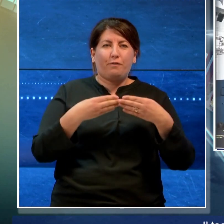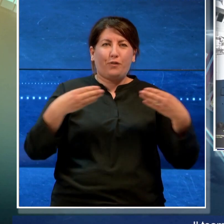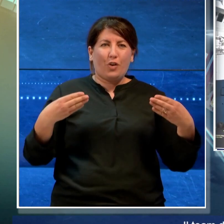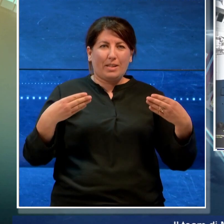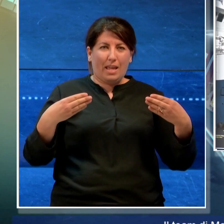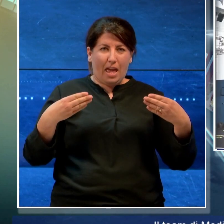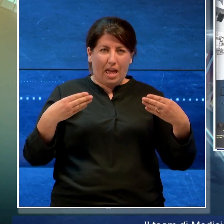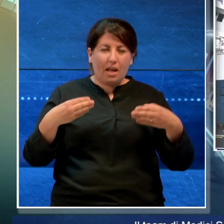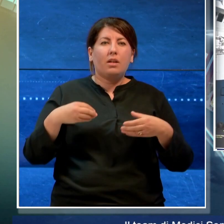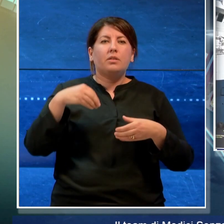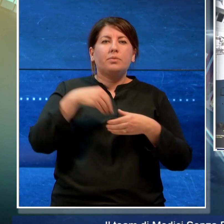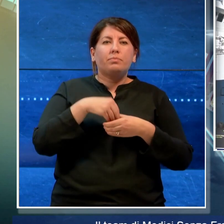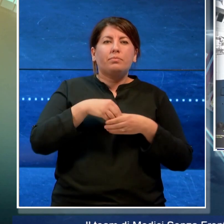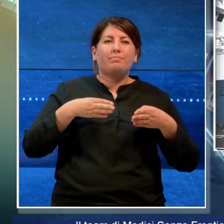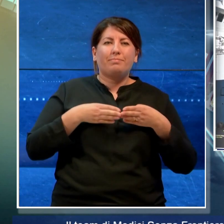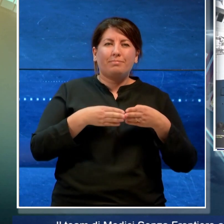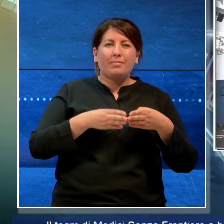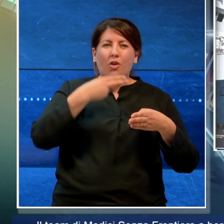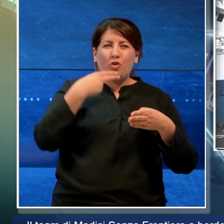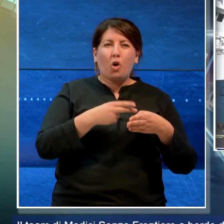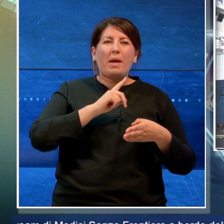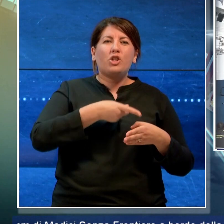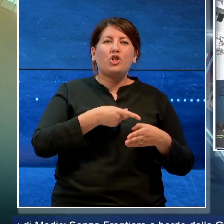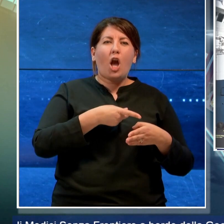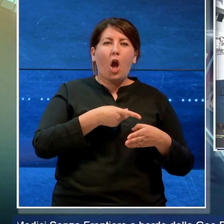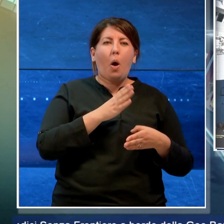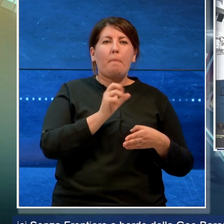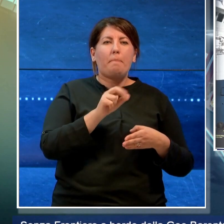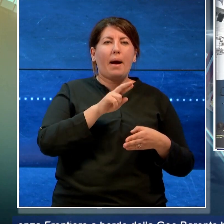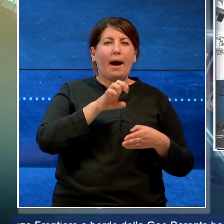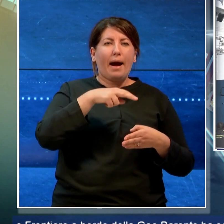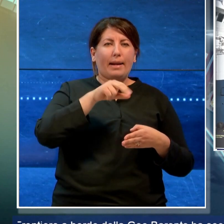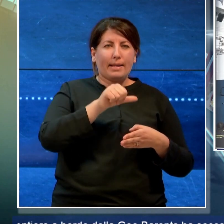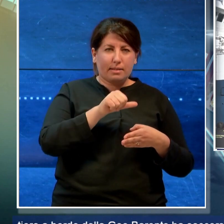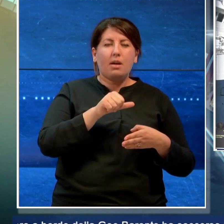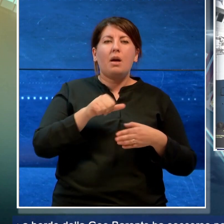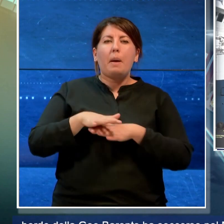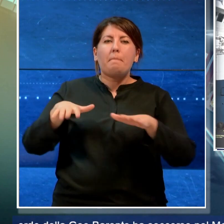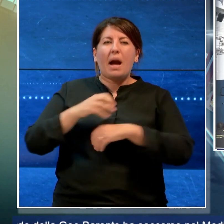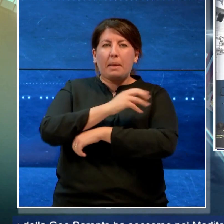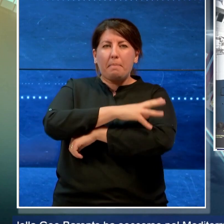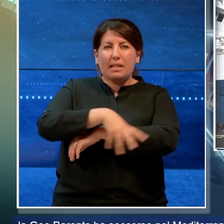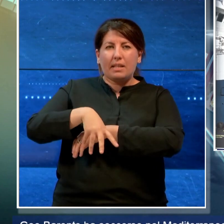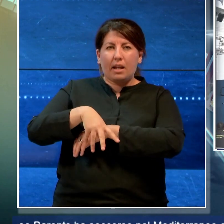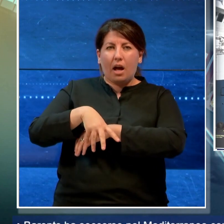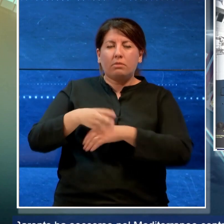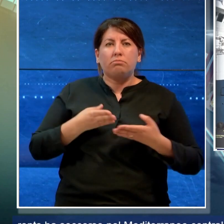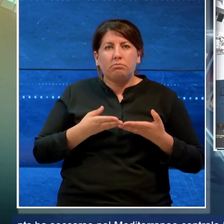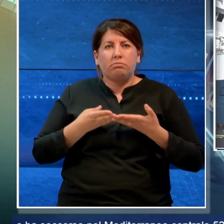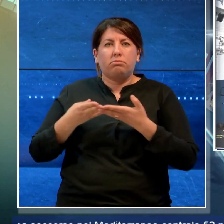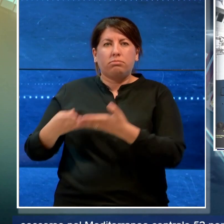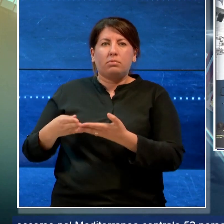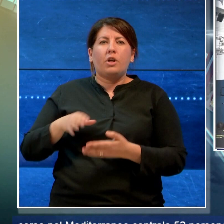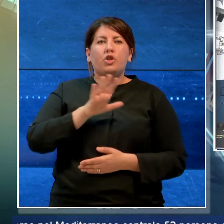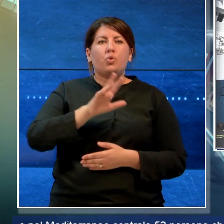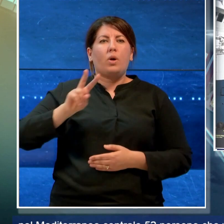a bordo della Geo Barenz ha soccorso nel Mediterraneo centrale 52